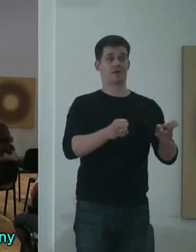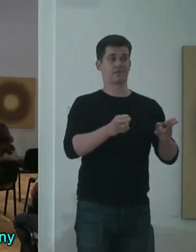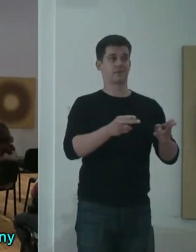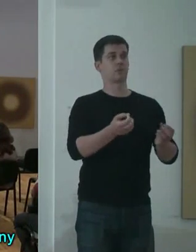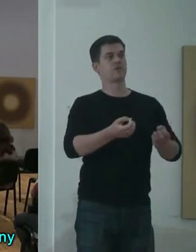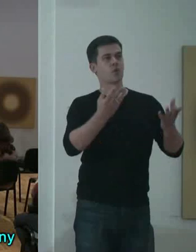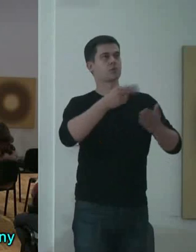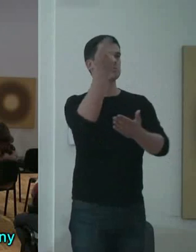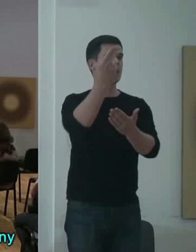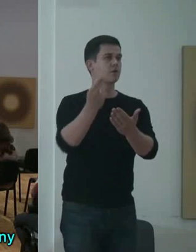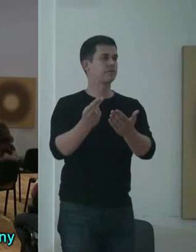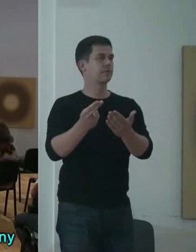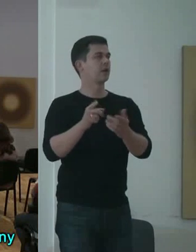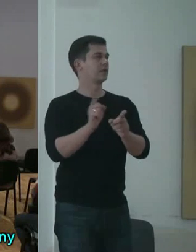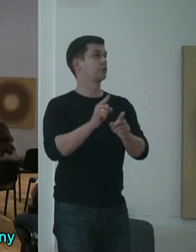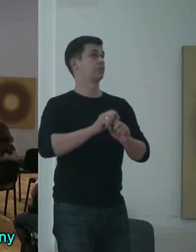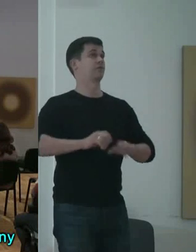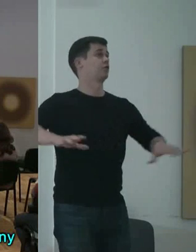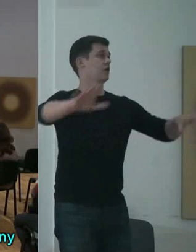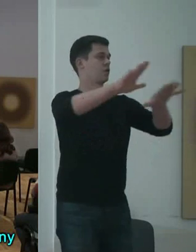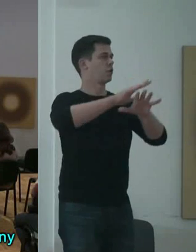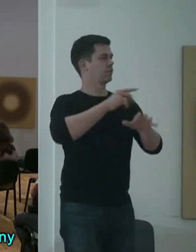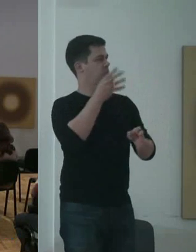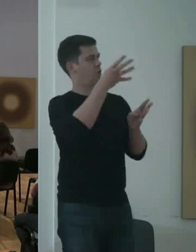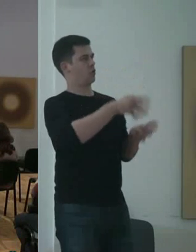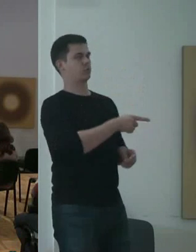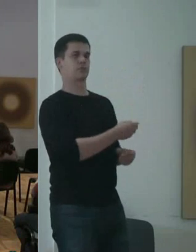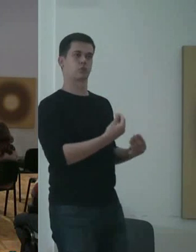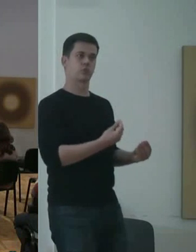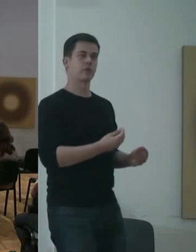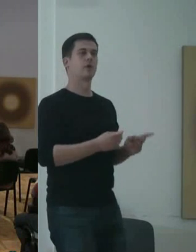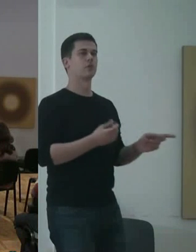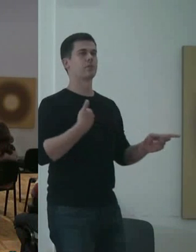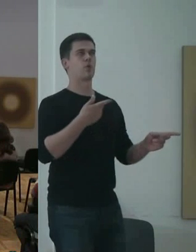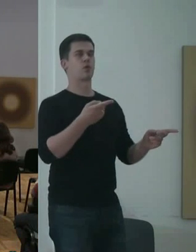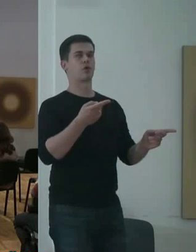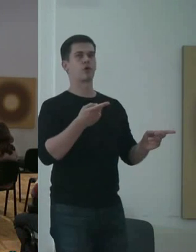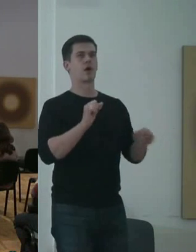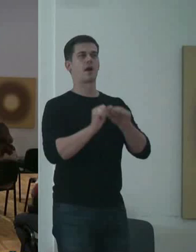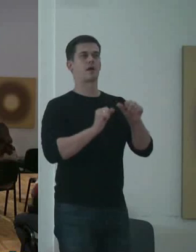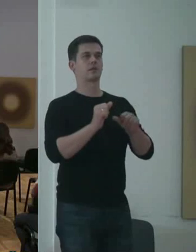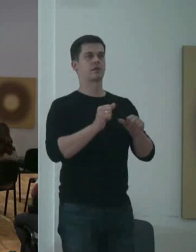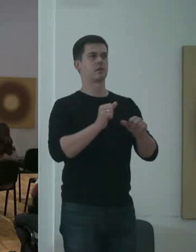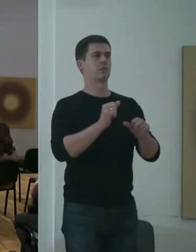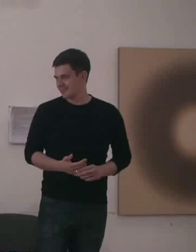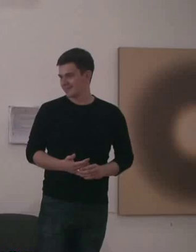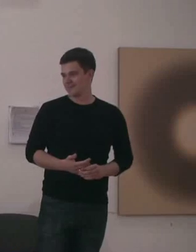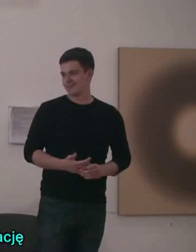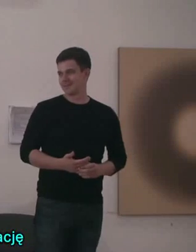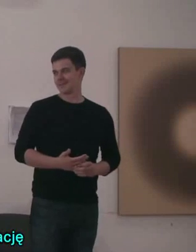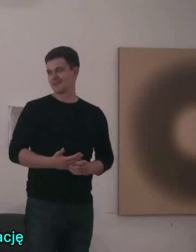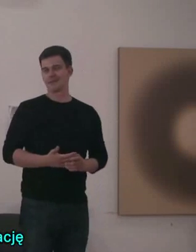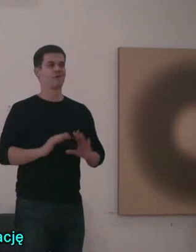został zauważony i szeroko też opisany, przypada już na lata socrealizmu.